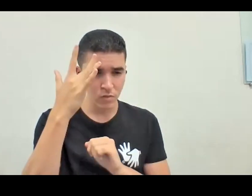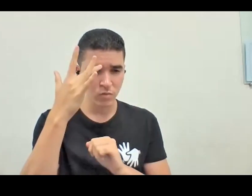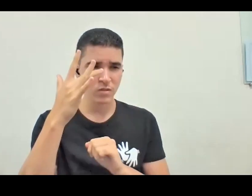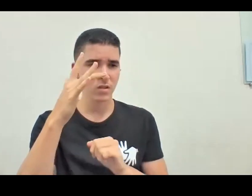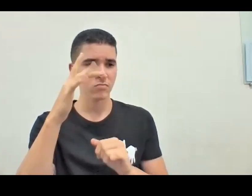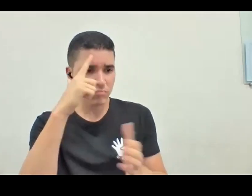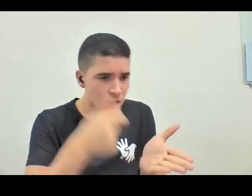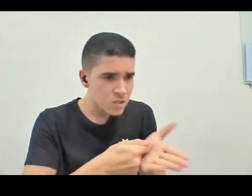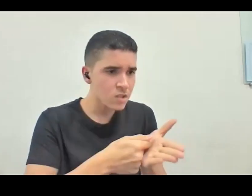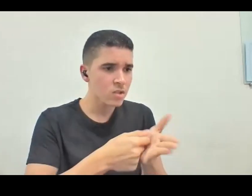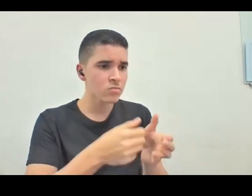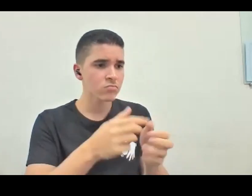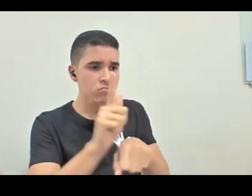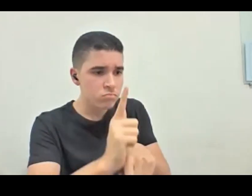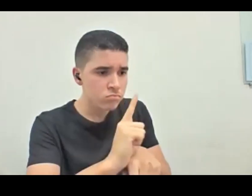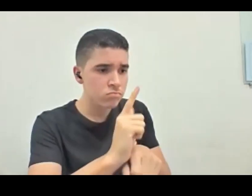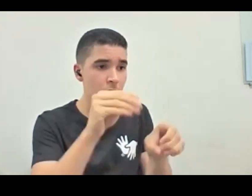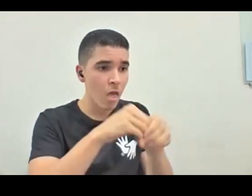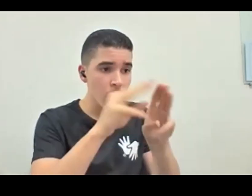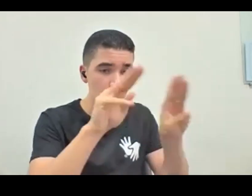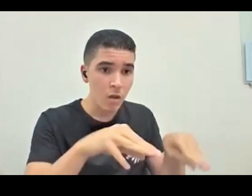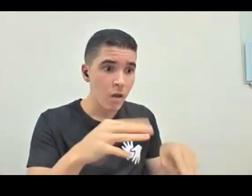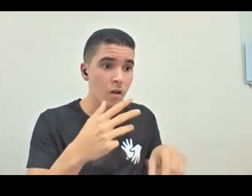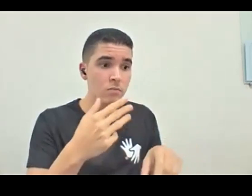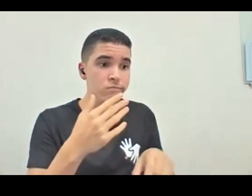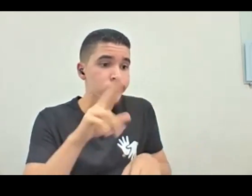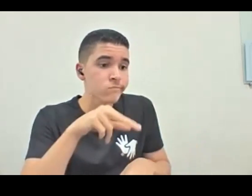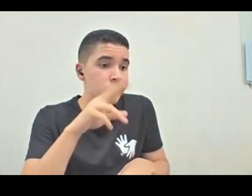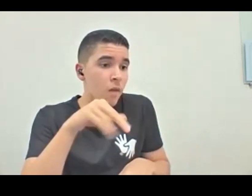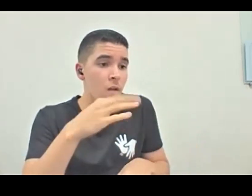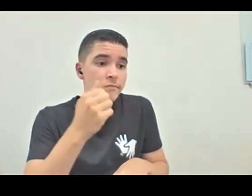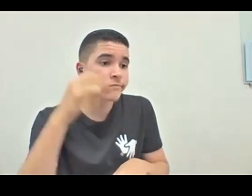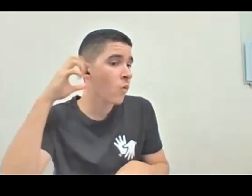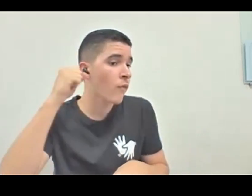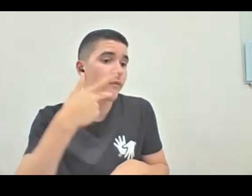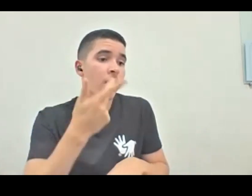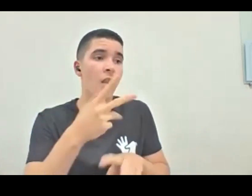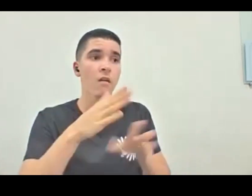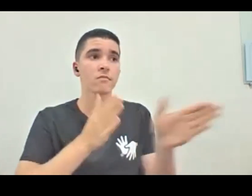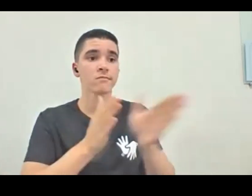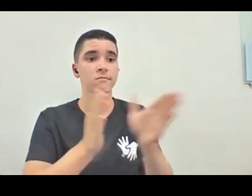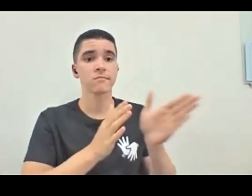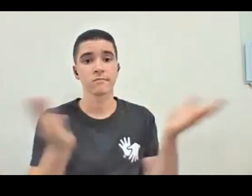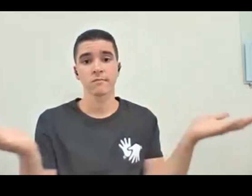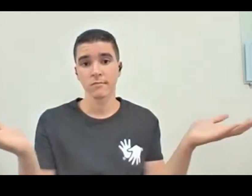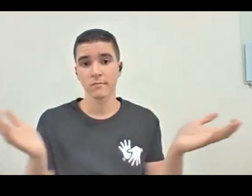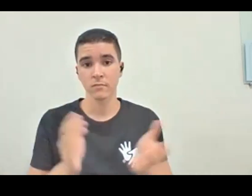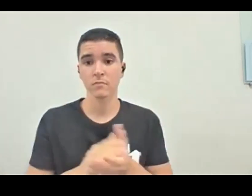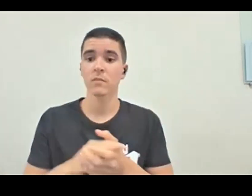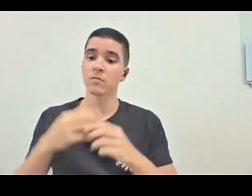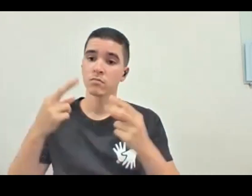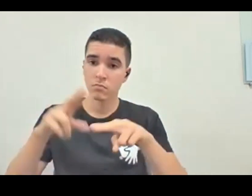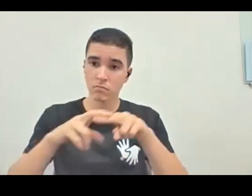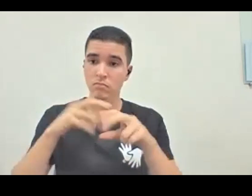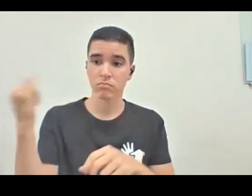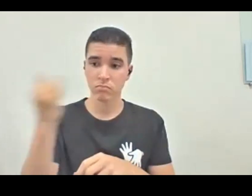falar por um influencer, e aí, quando vê aquele negócio da trabalho, ficam meio torcendo o nariz, colocando restrição, é a gente mostrar, falar